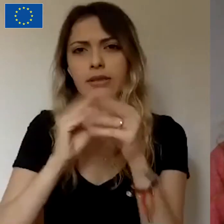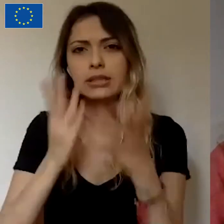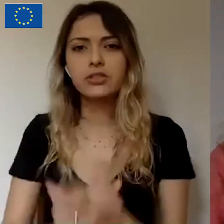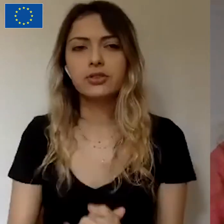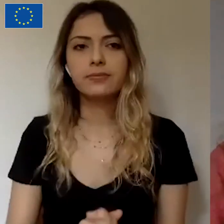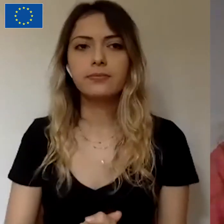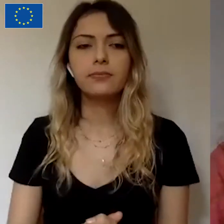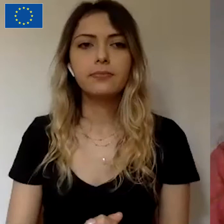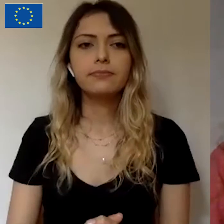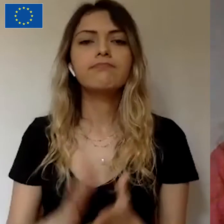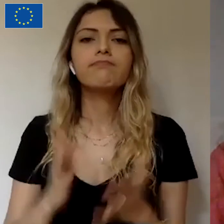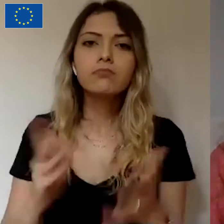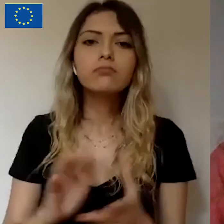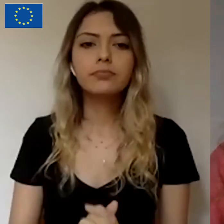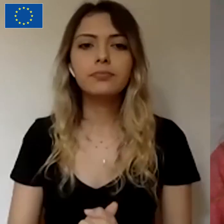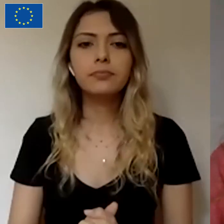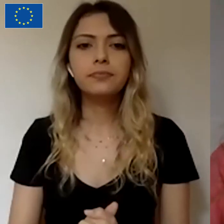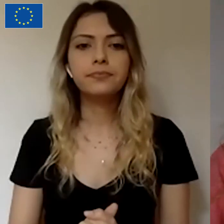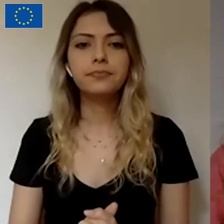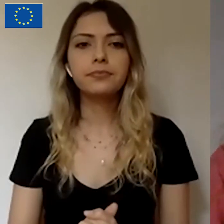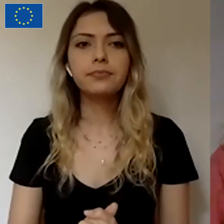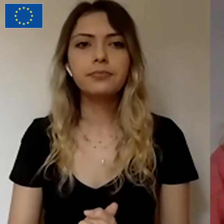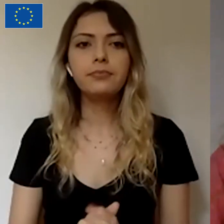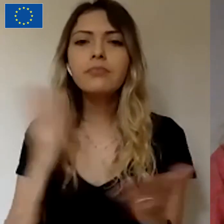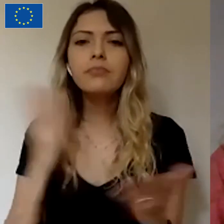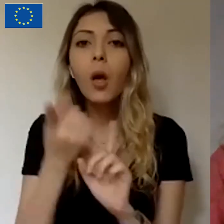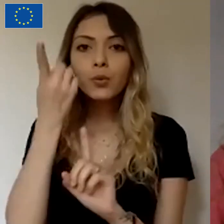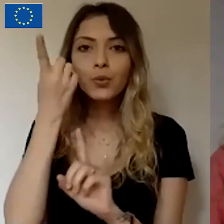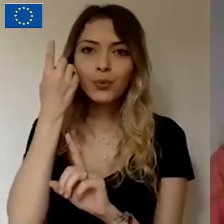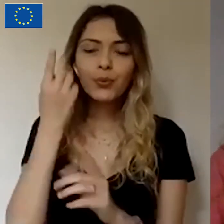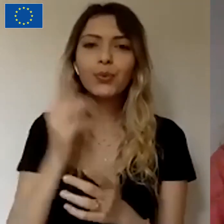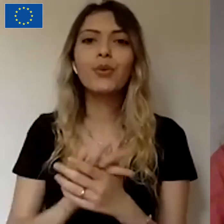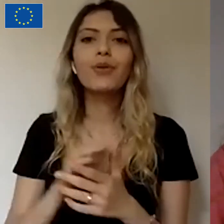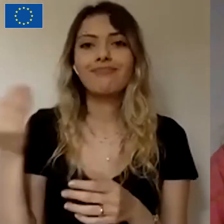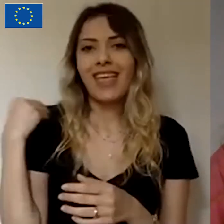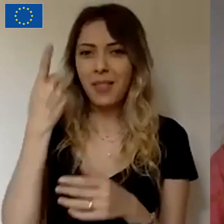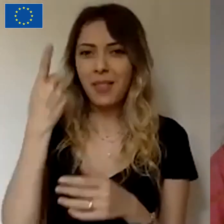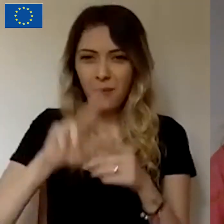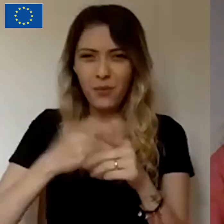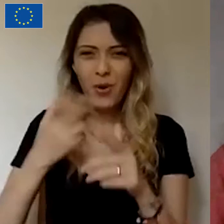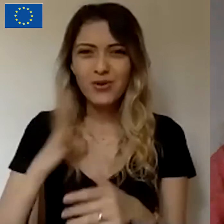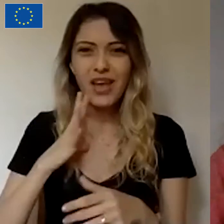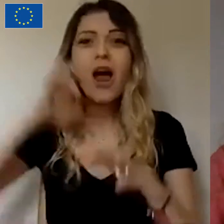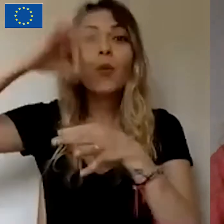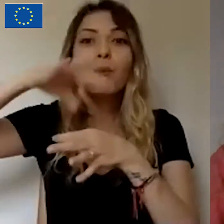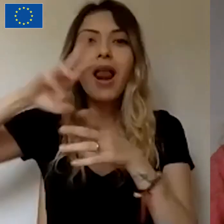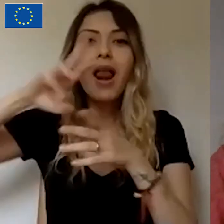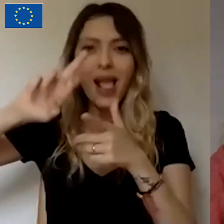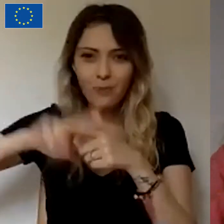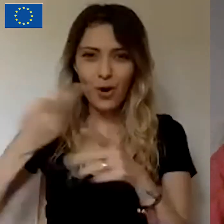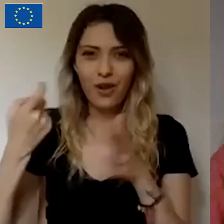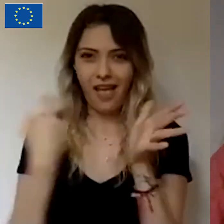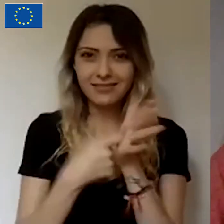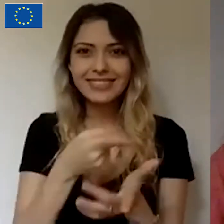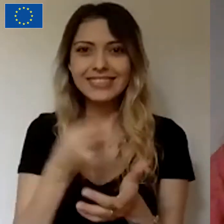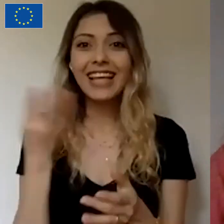Şöyle aslında ben daha dün lansmanını yaptığımız yeni bir projemiz var, Kumbara projesi. Bir de zaten şu